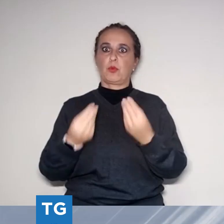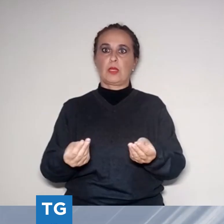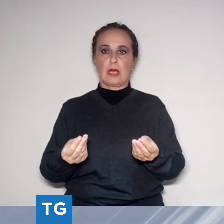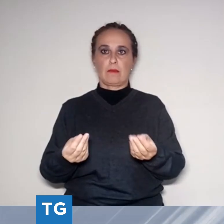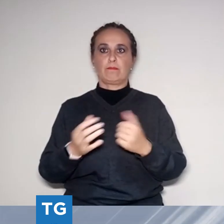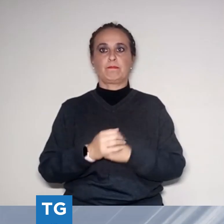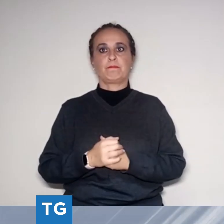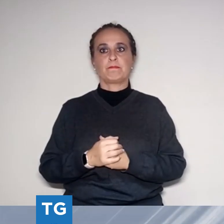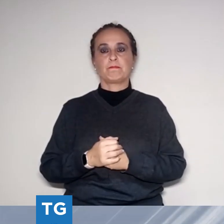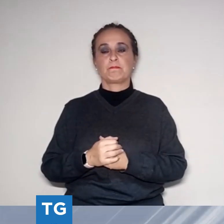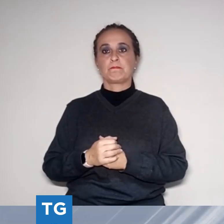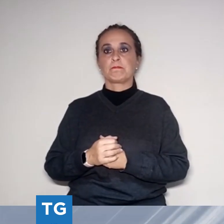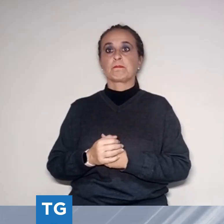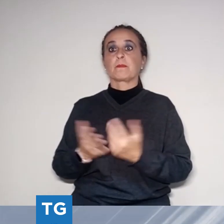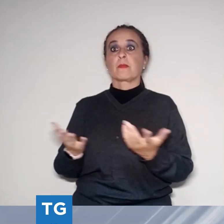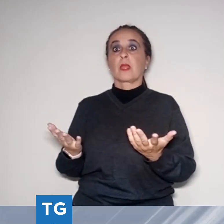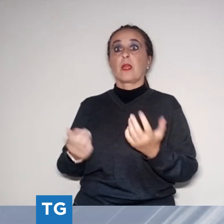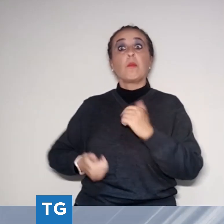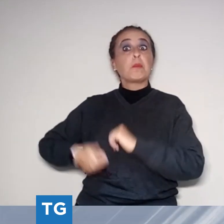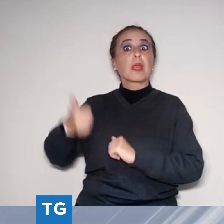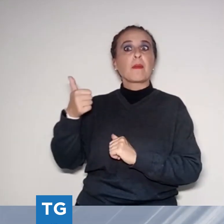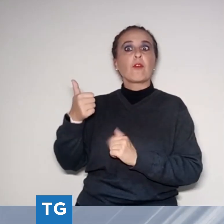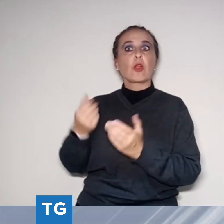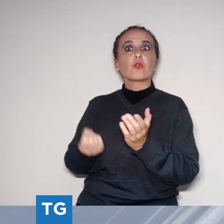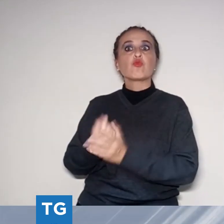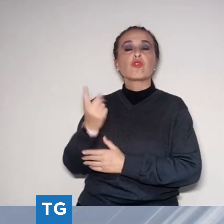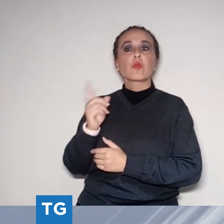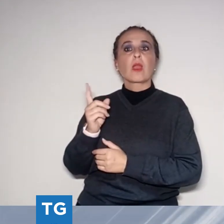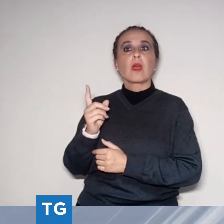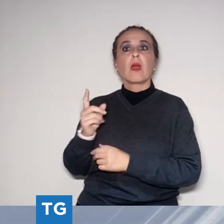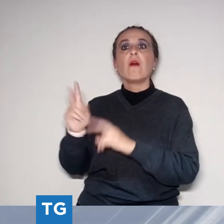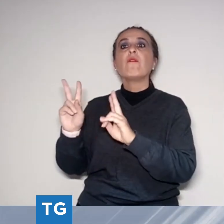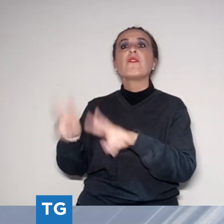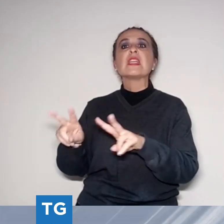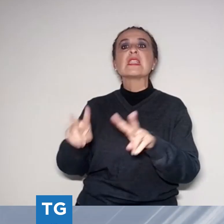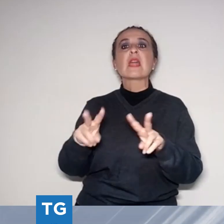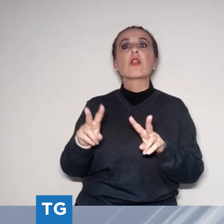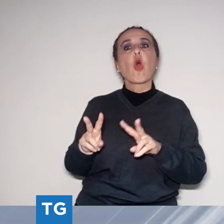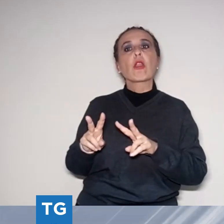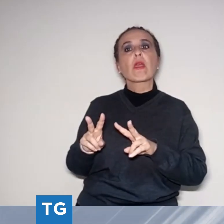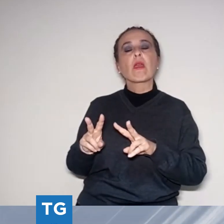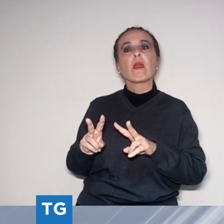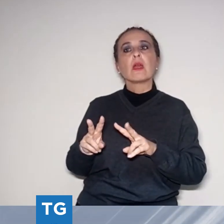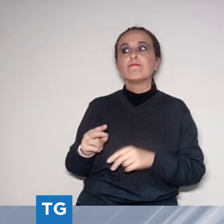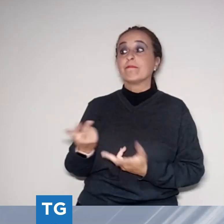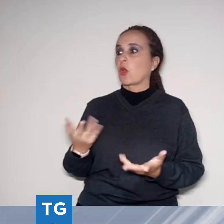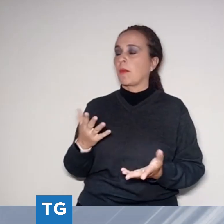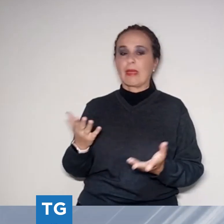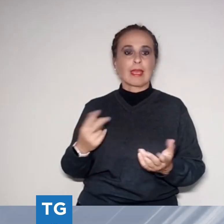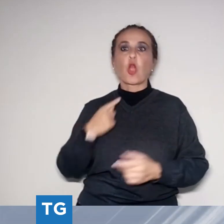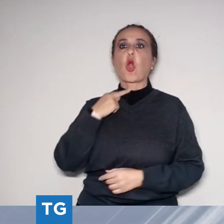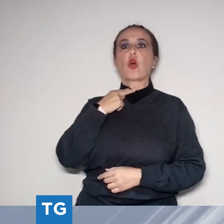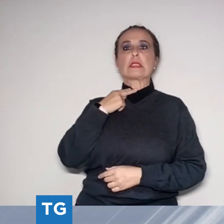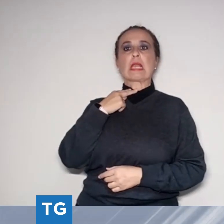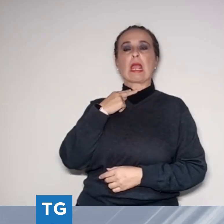volta dei visitatori si sono trovati a dover decidere quale giorno venire a Luka Comics & Games perché la lunga permanenza